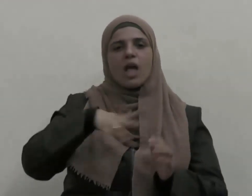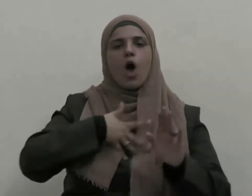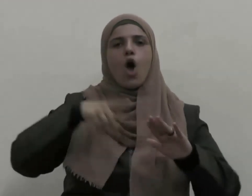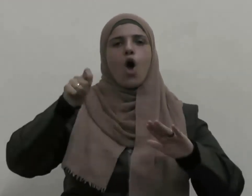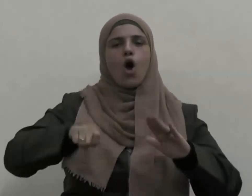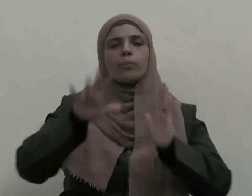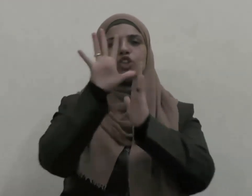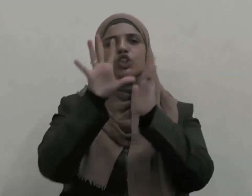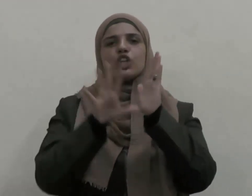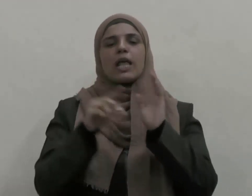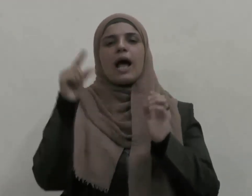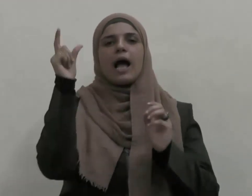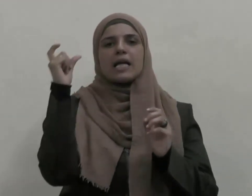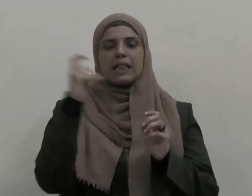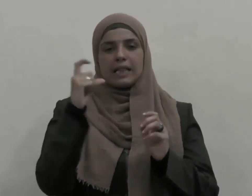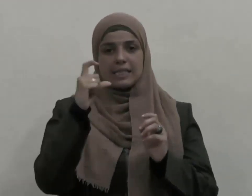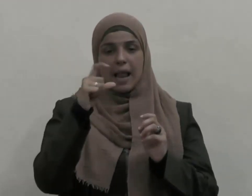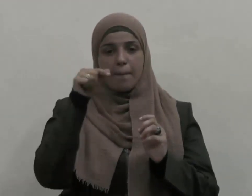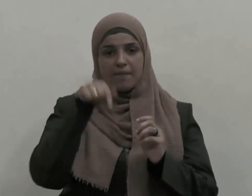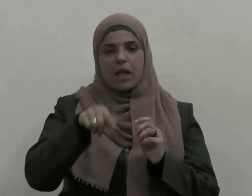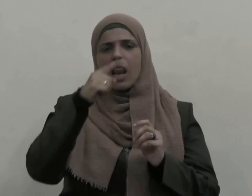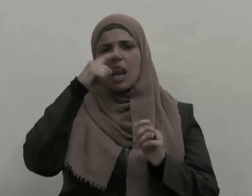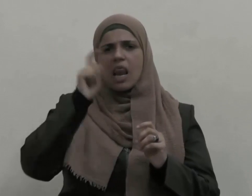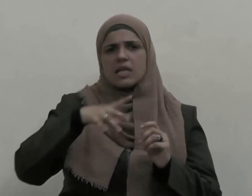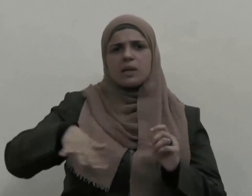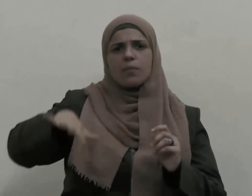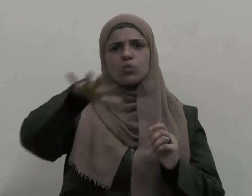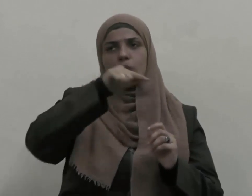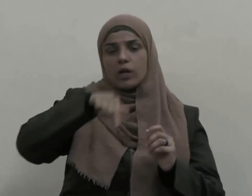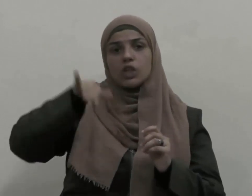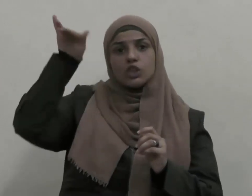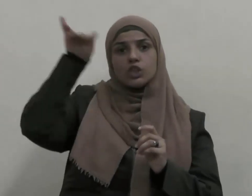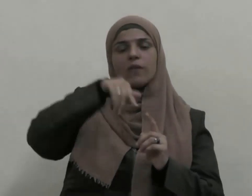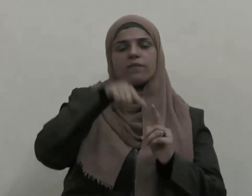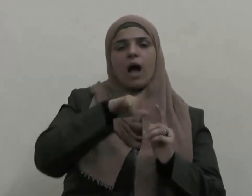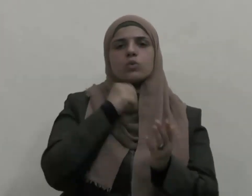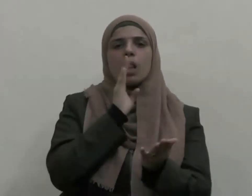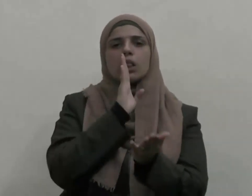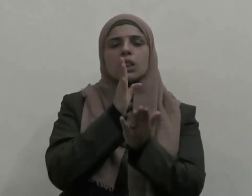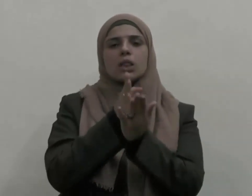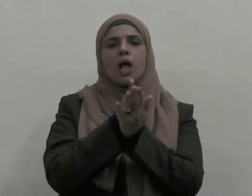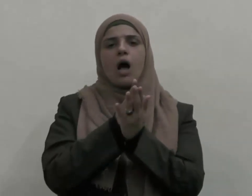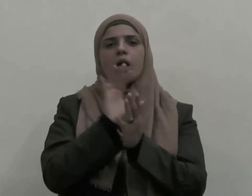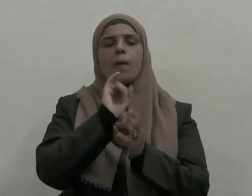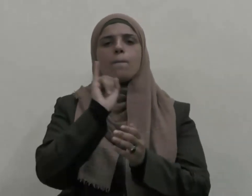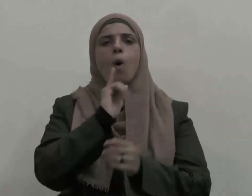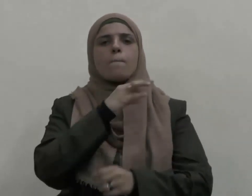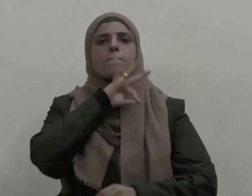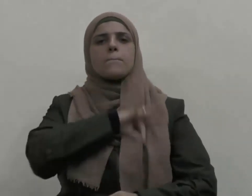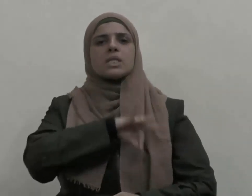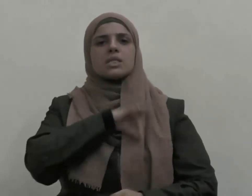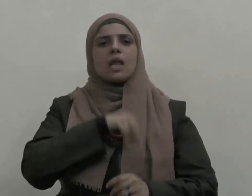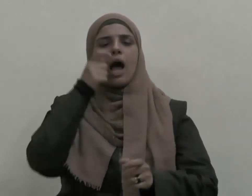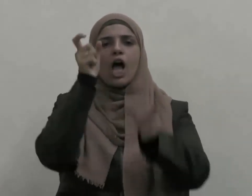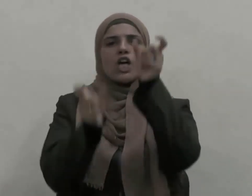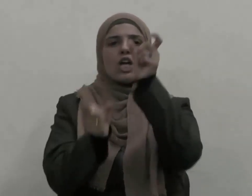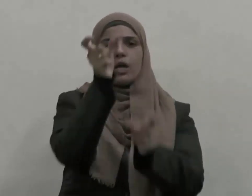يجد أنها جاءت لتحقيق مصالح البلاد والعباد والسمو بالنفس